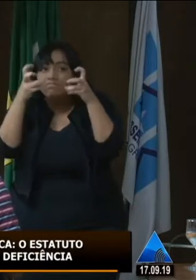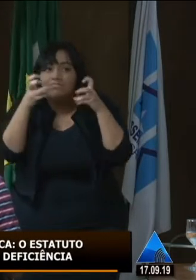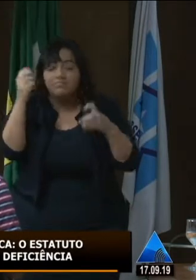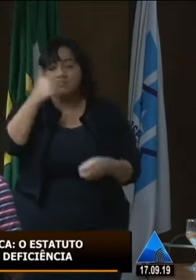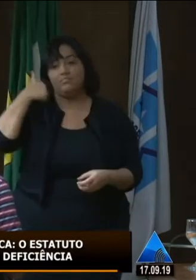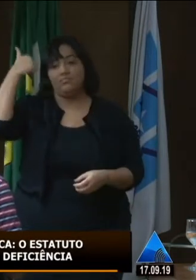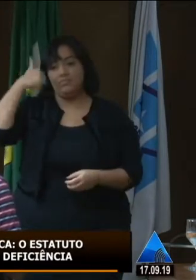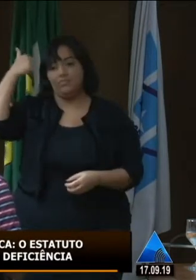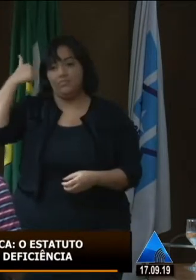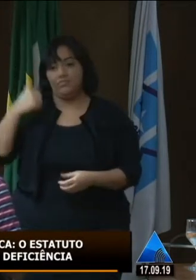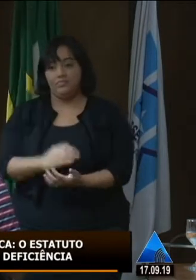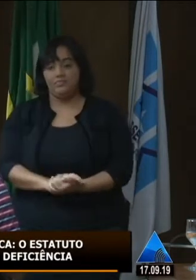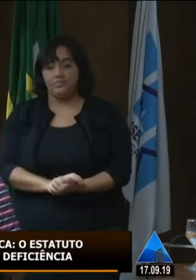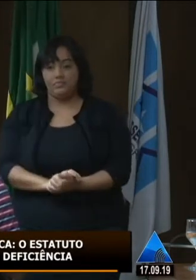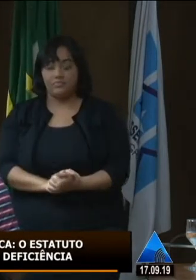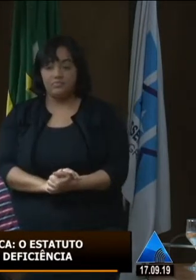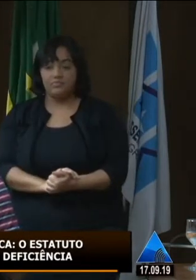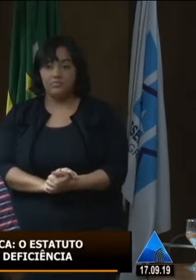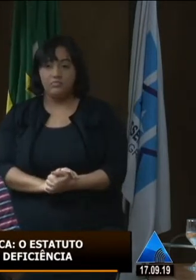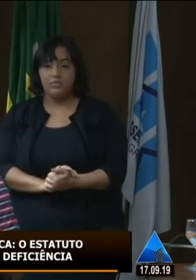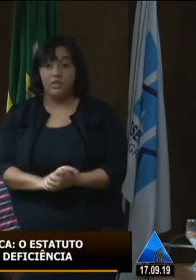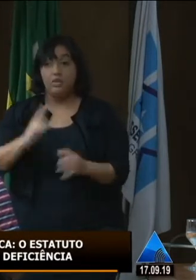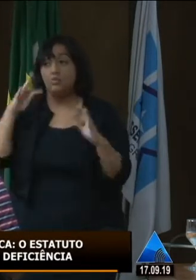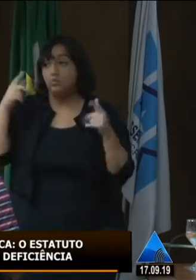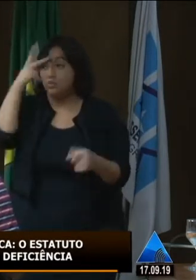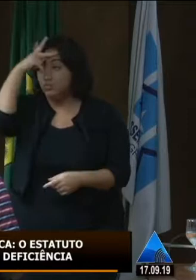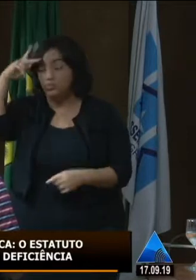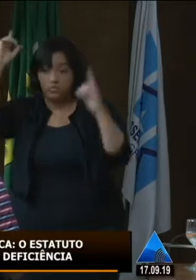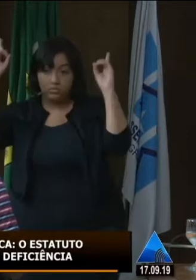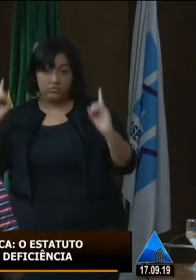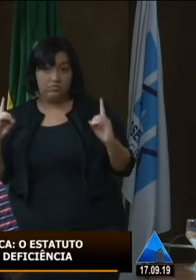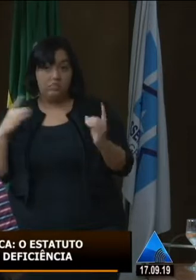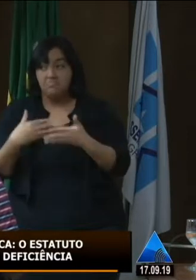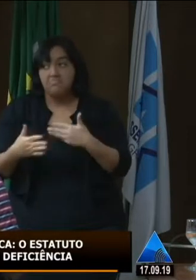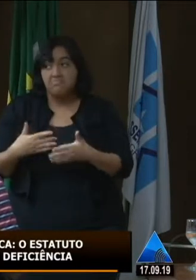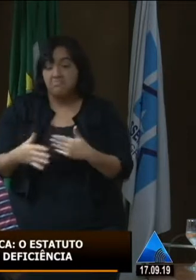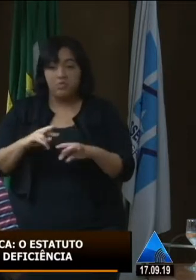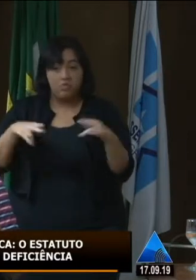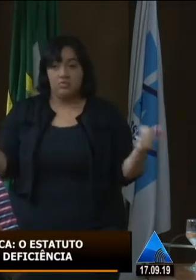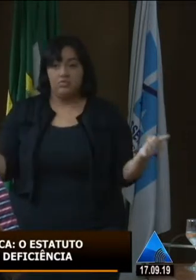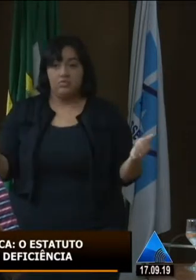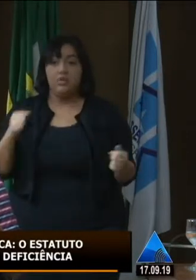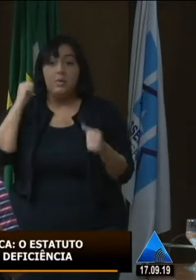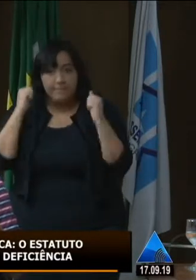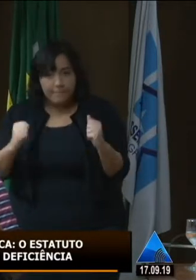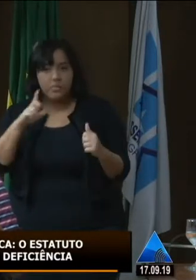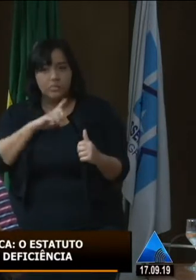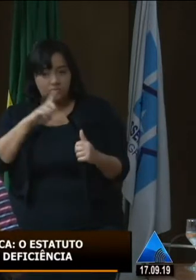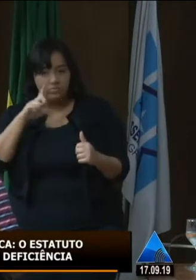a essas questões do nosso estado, para que as pessoas com deficiência de todas as modalidades possam acessar.